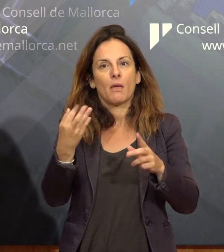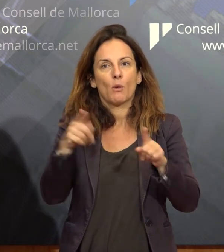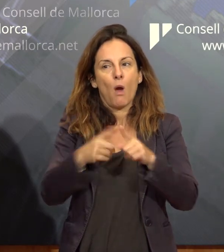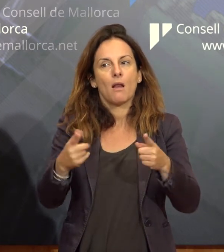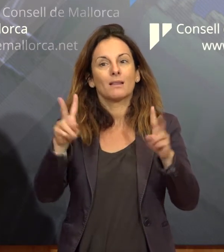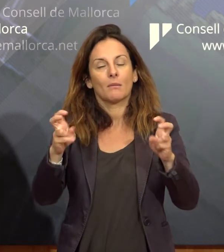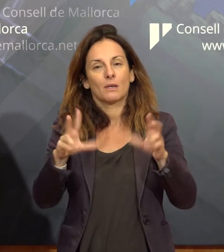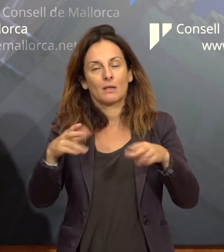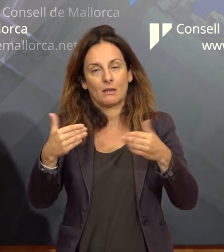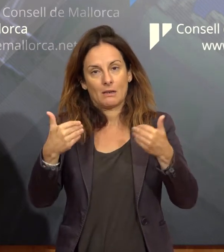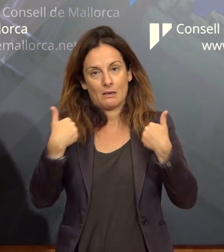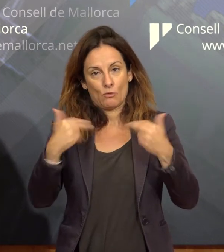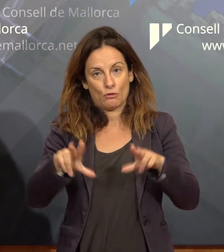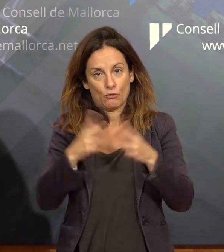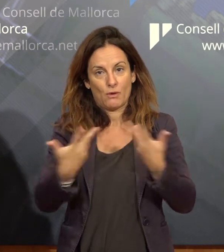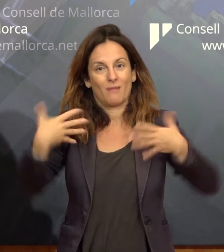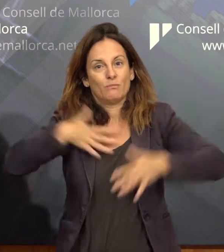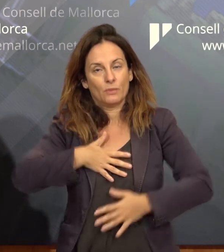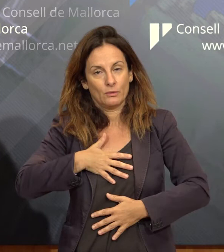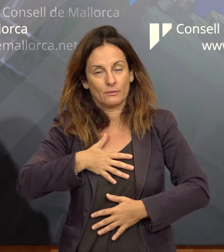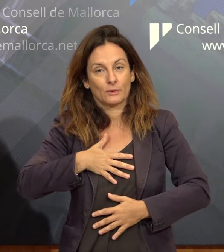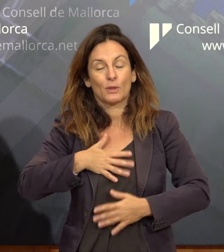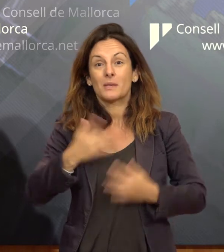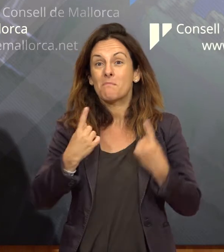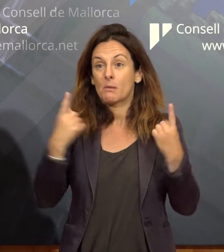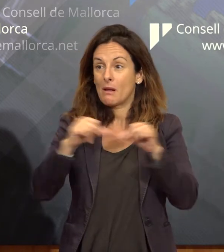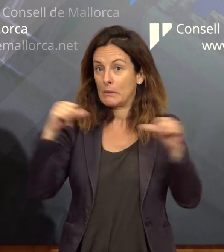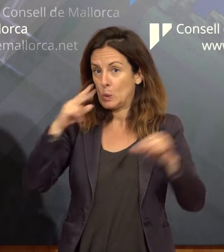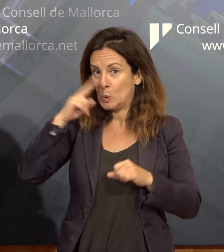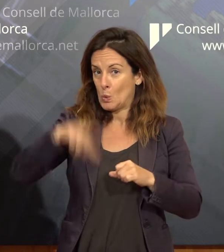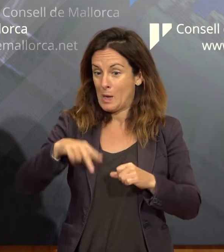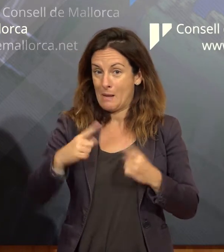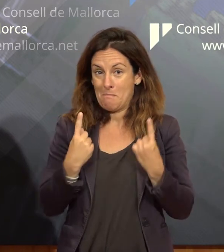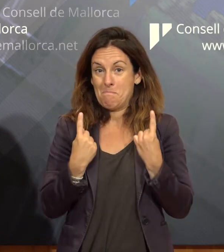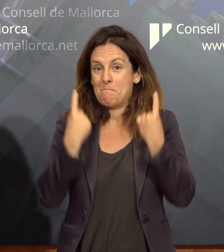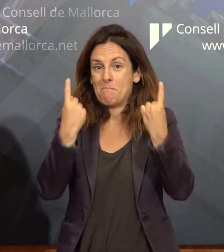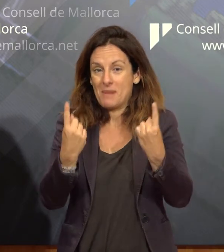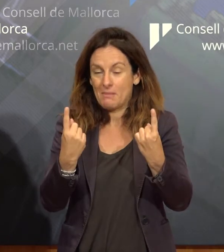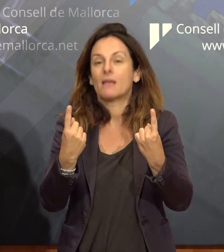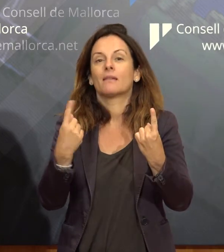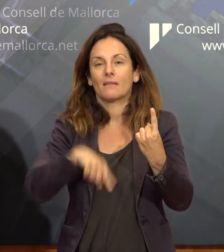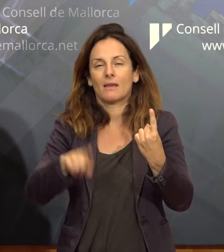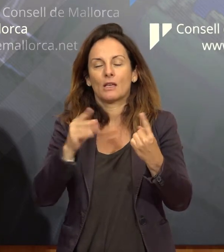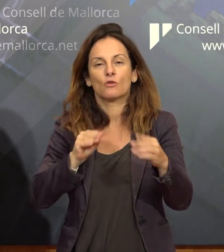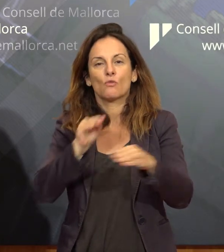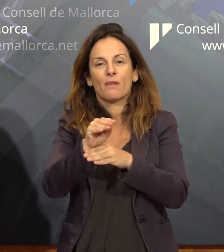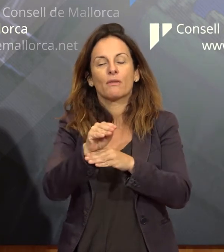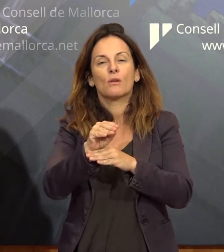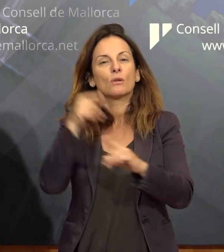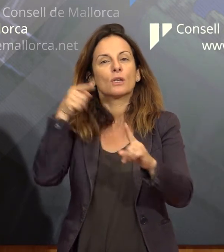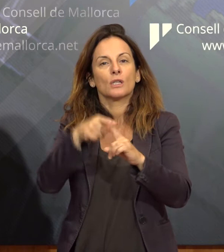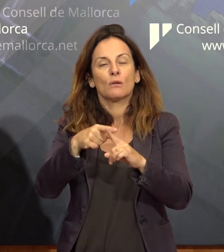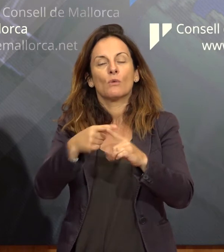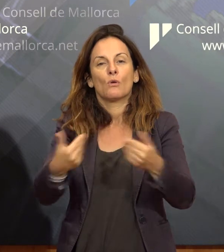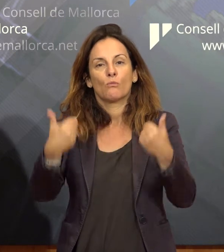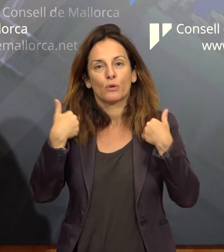primera vegada en la història del Consell de Mallorca se destinarà una línia de subvencions precisament en el foment de la responsabilitat social entre